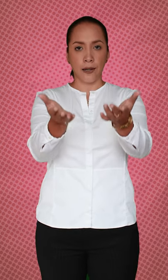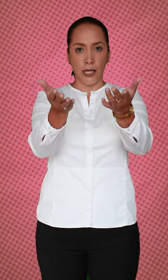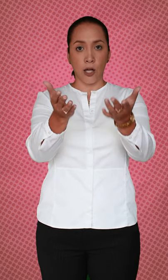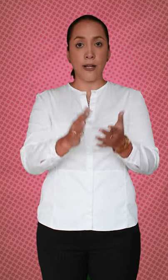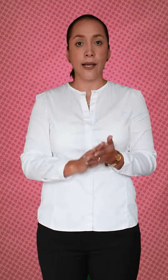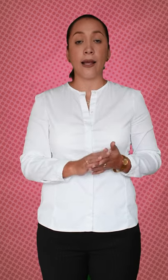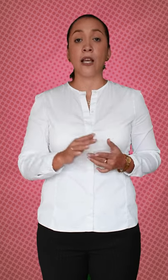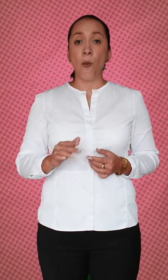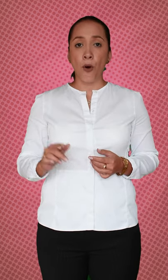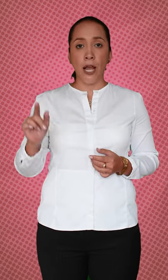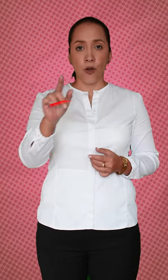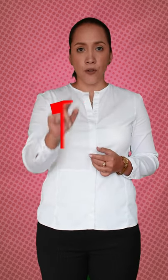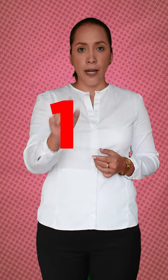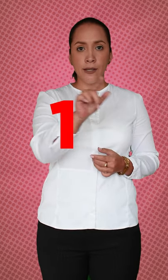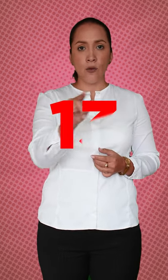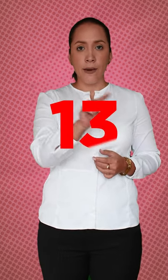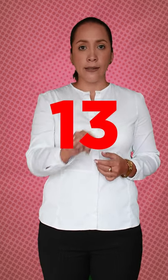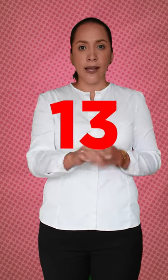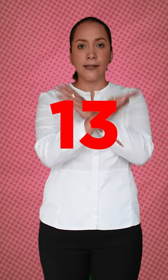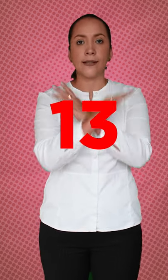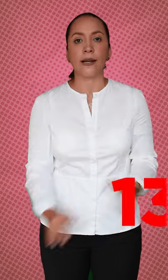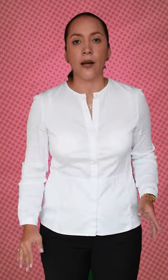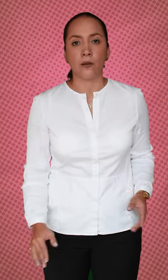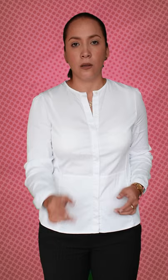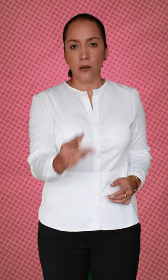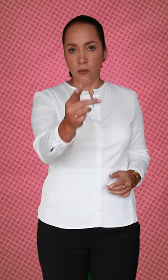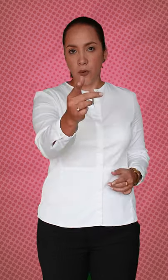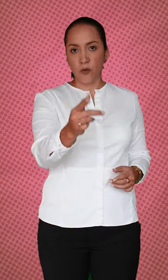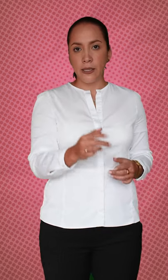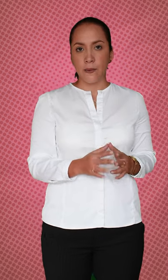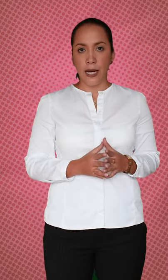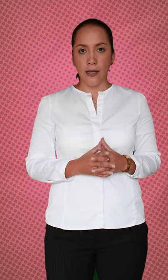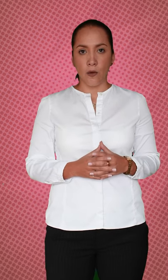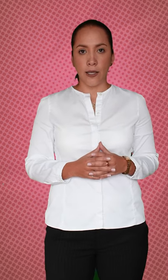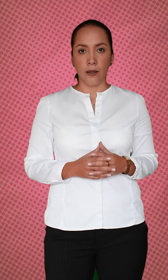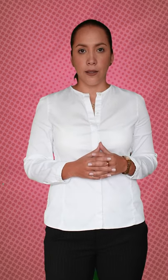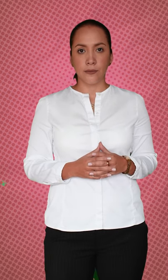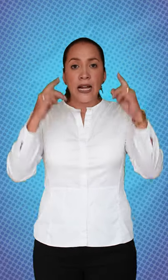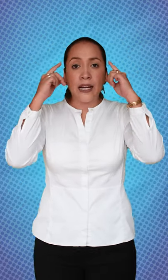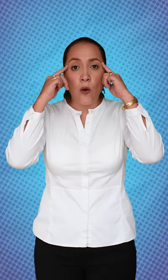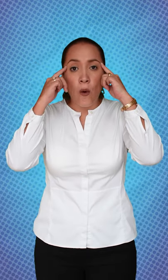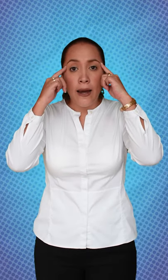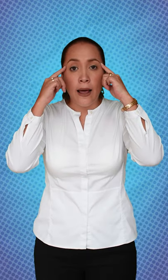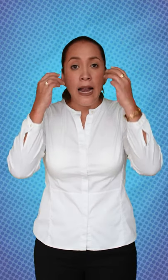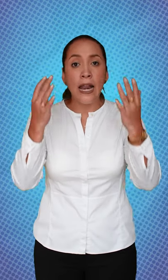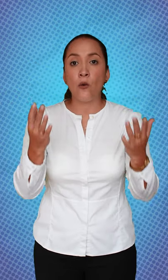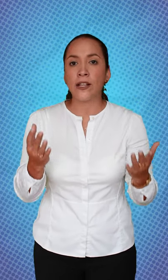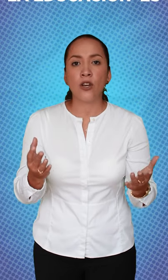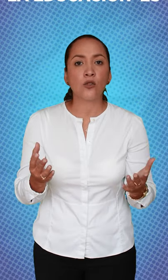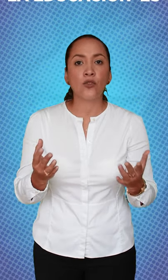recategorizadas. Por ello, 13 universidades se cerraron por su pésima calidad educativa. Recuerda, la educación es un